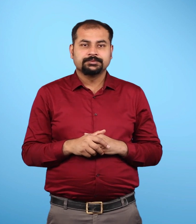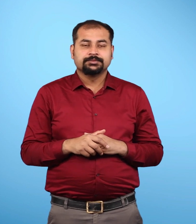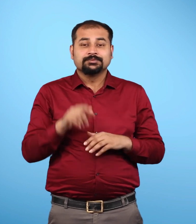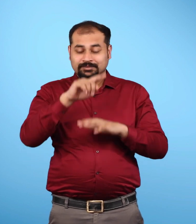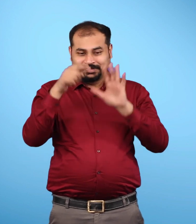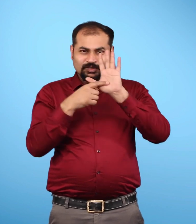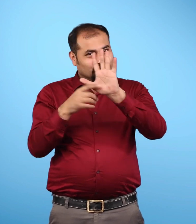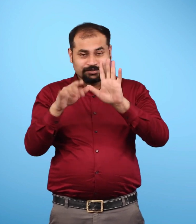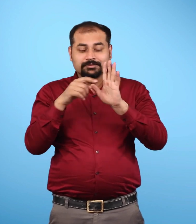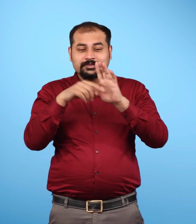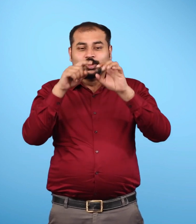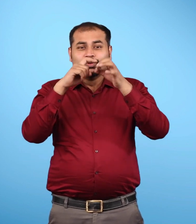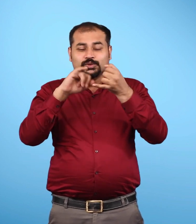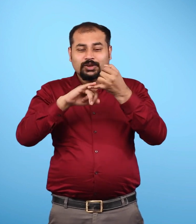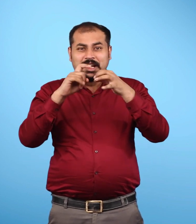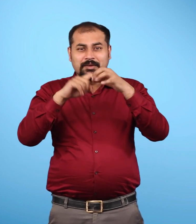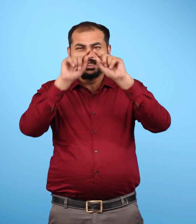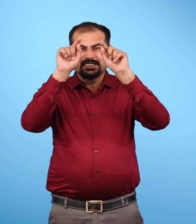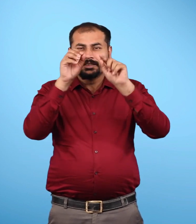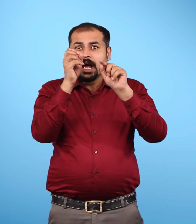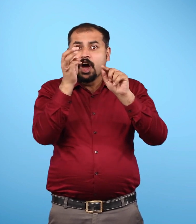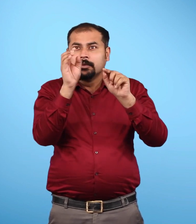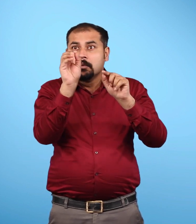चित्र पाँच दशमलव तीन में दिये गए वर्गों को गिनिए